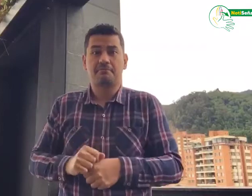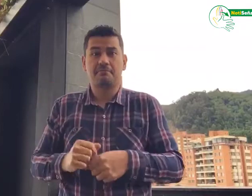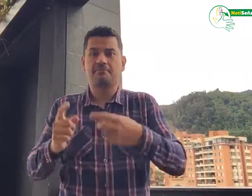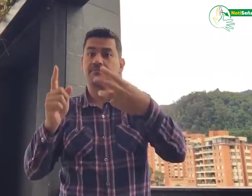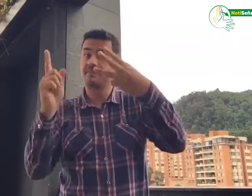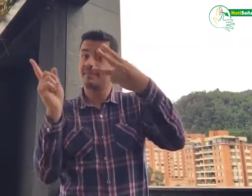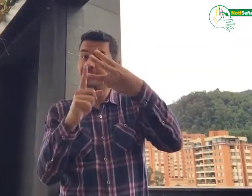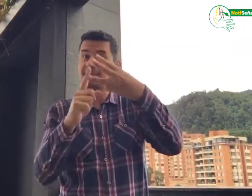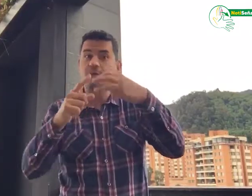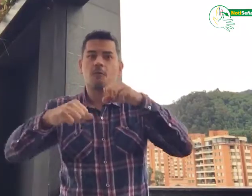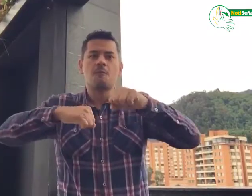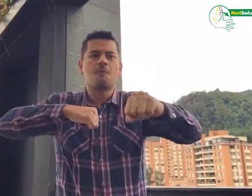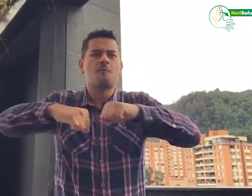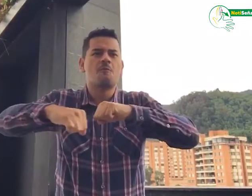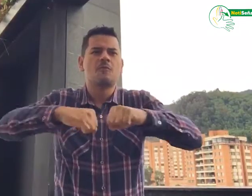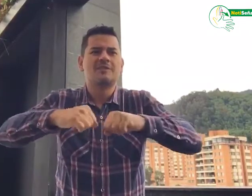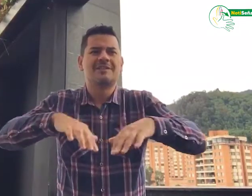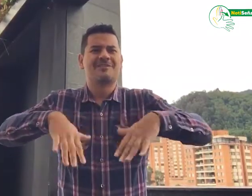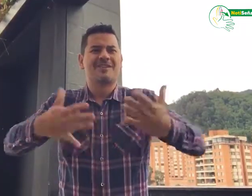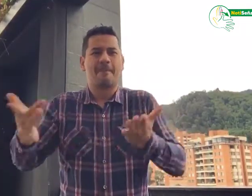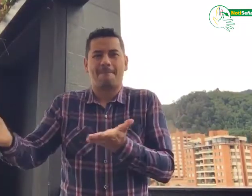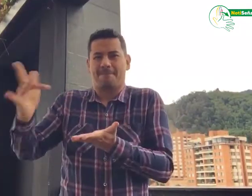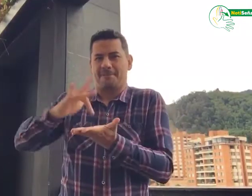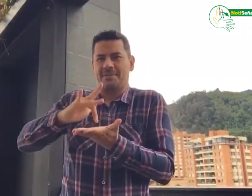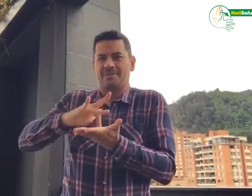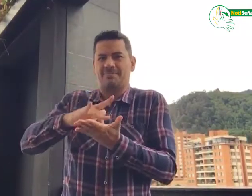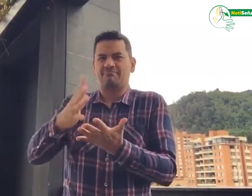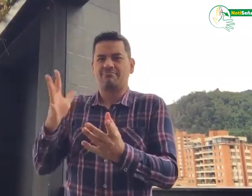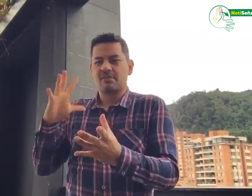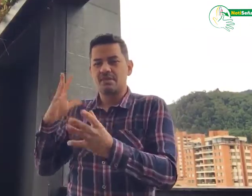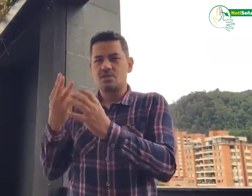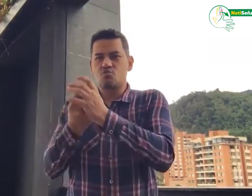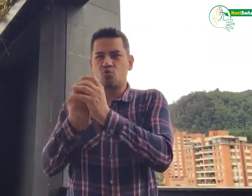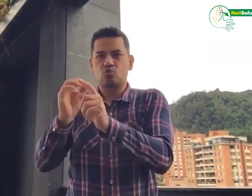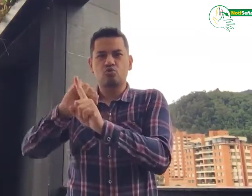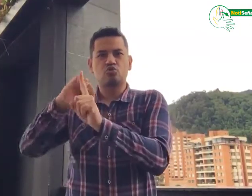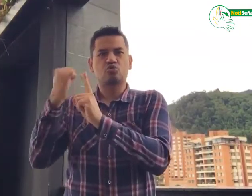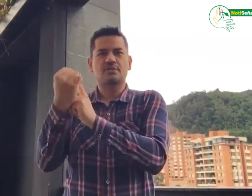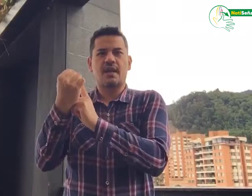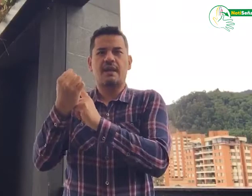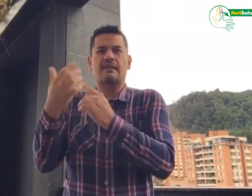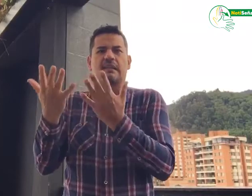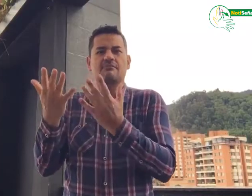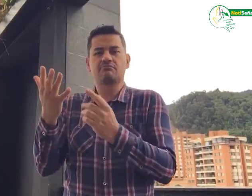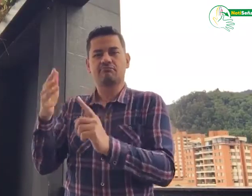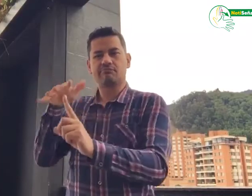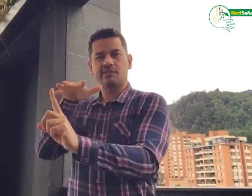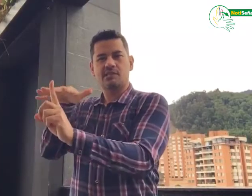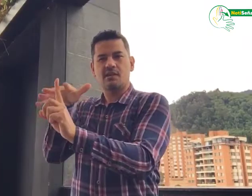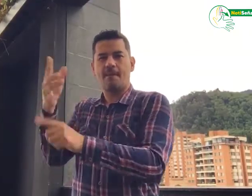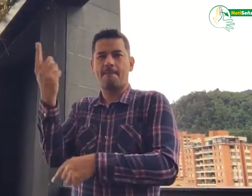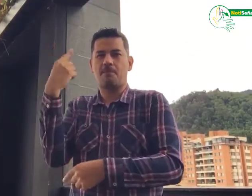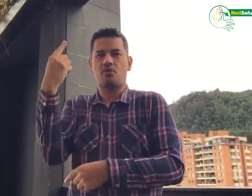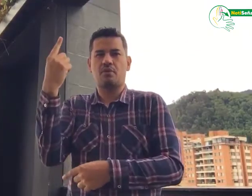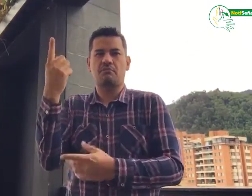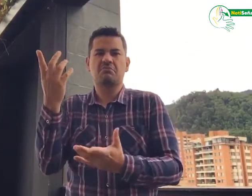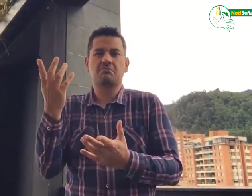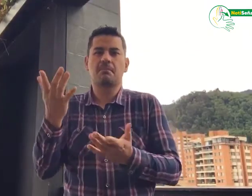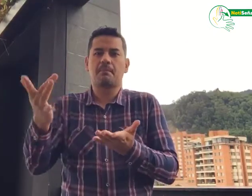discapacidad departamentales, municipales. La tercera gestión es la relacionada con la participación